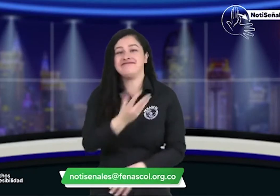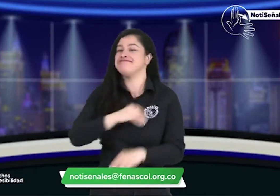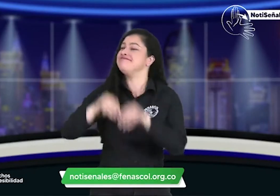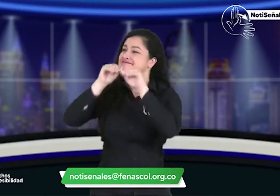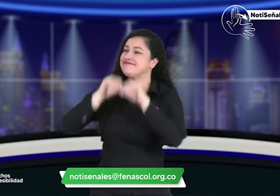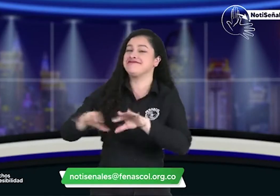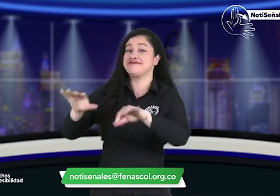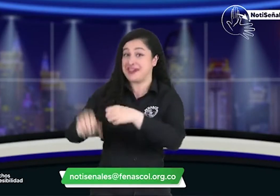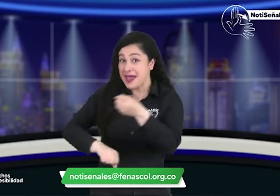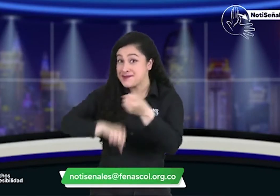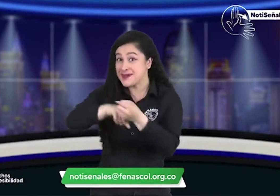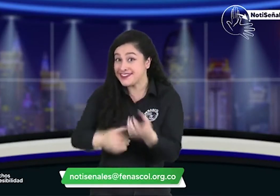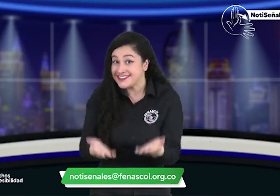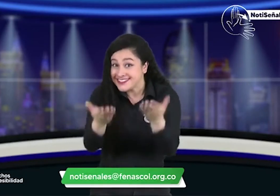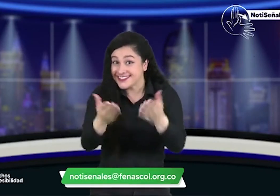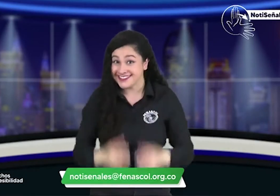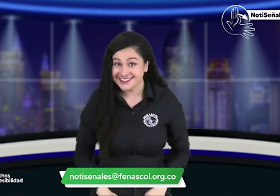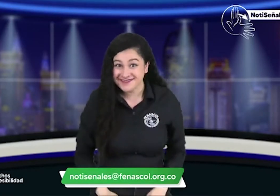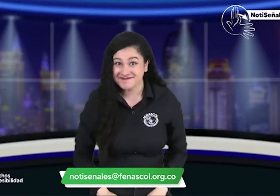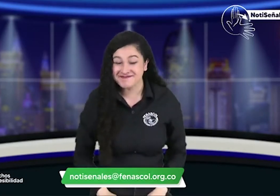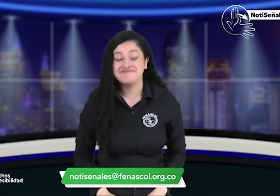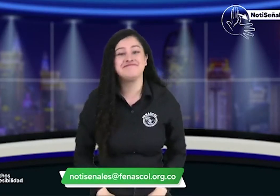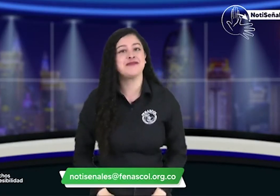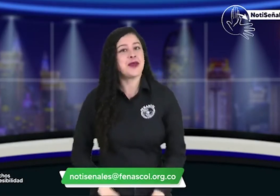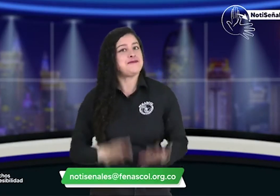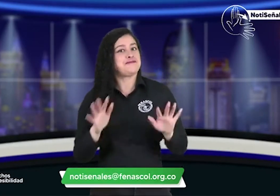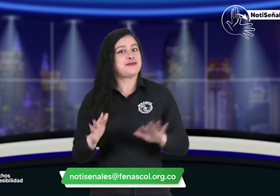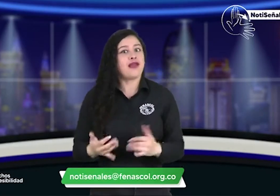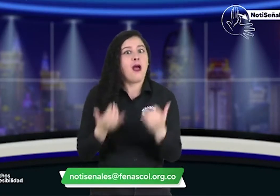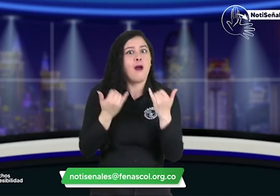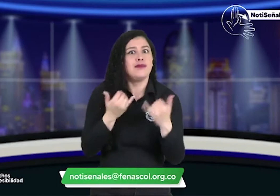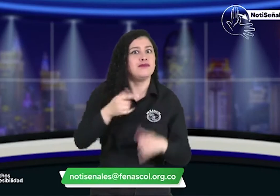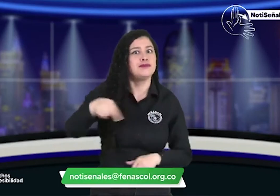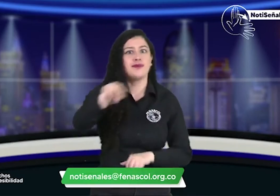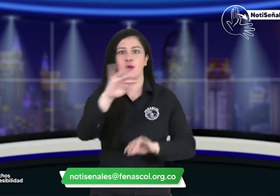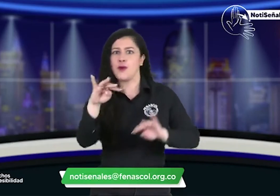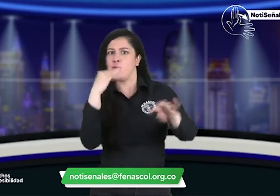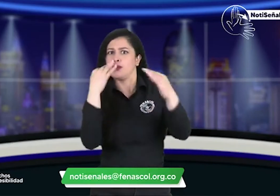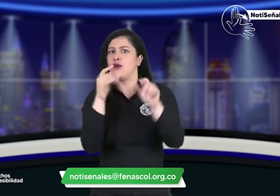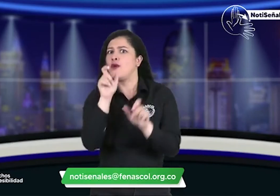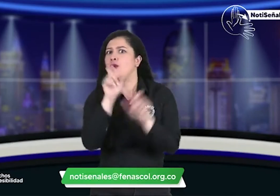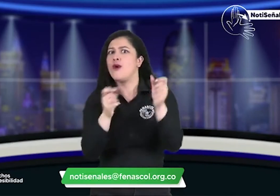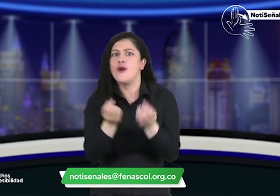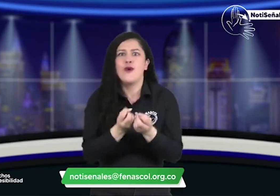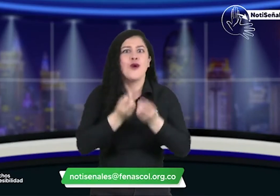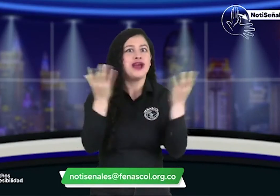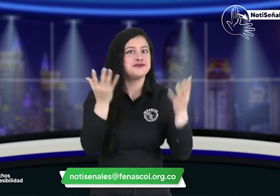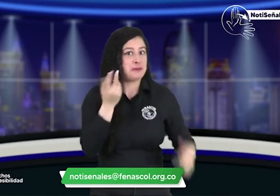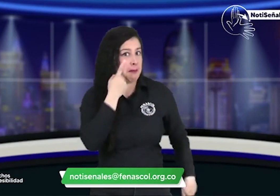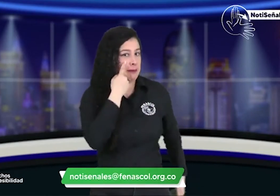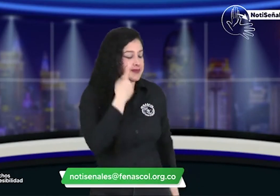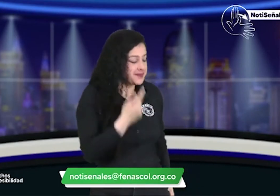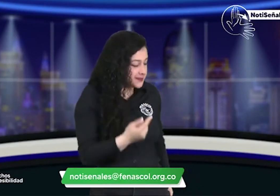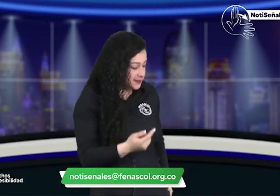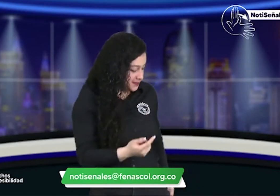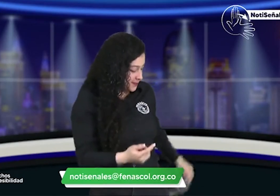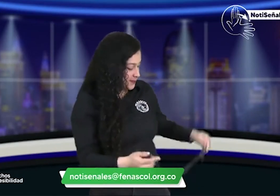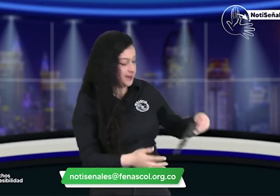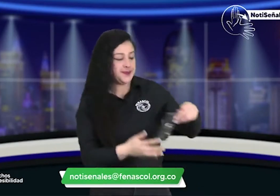y nosotros aquí los apoyamos con esa edición hasta la edición de la voz bueno ahora las personas que nos están viendo vamos a